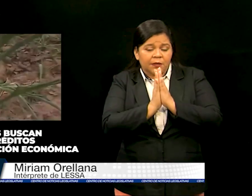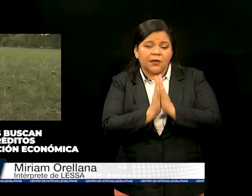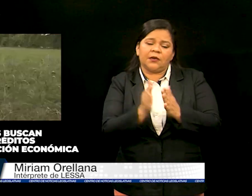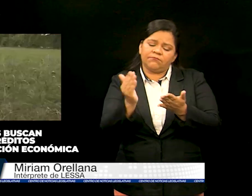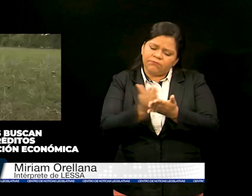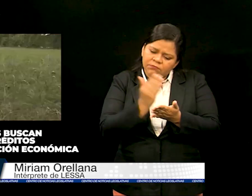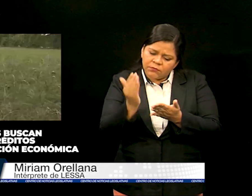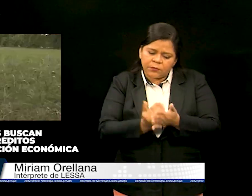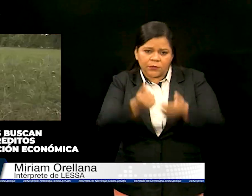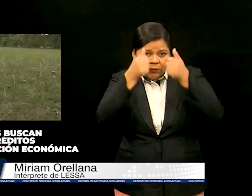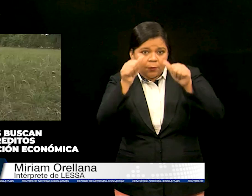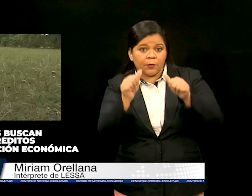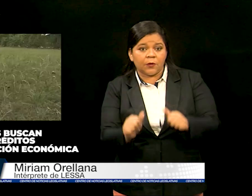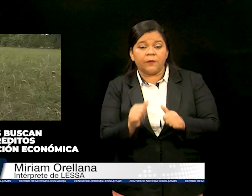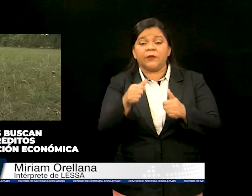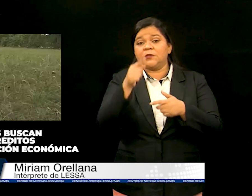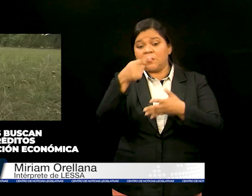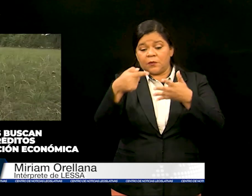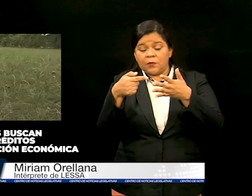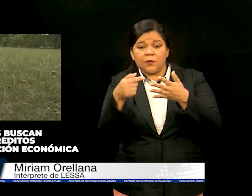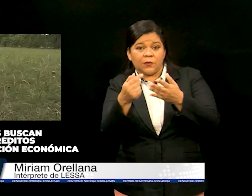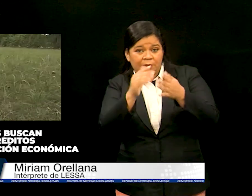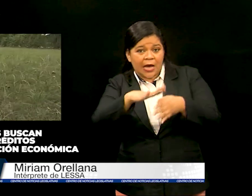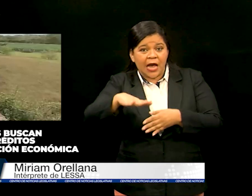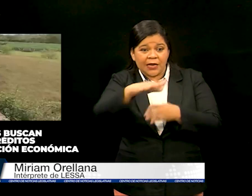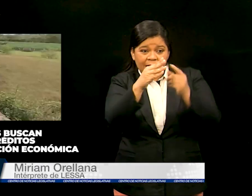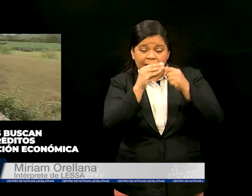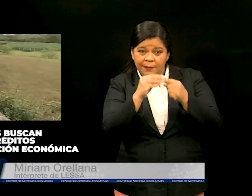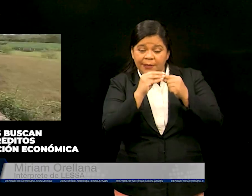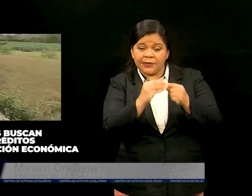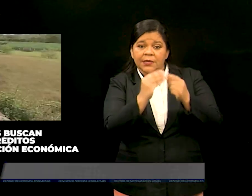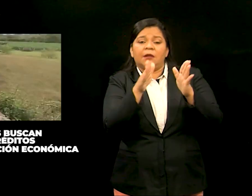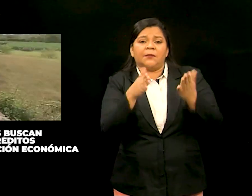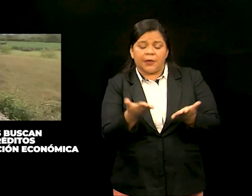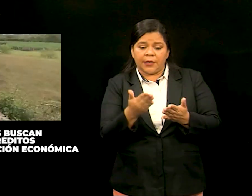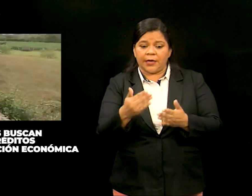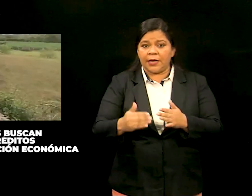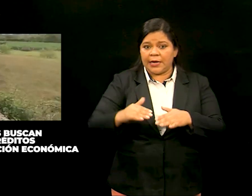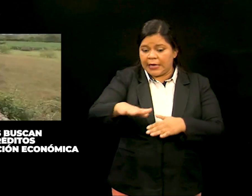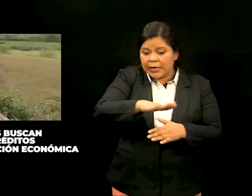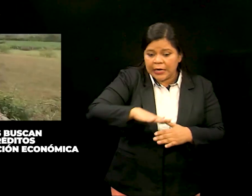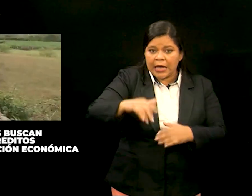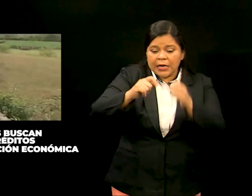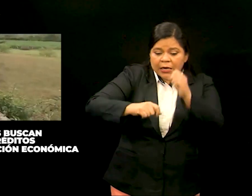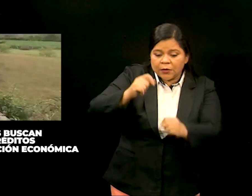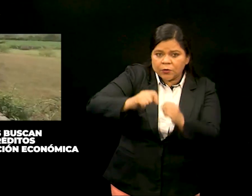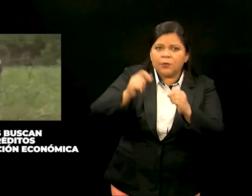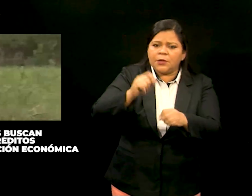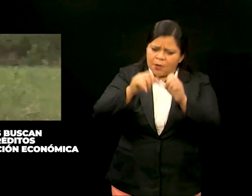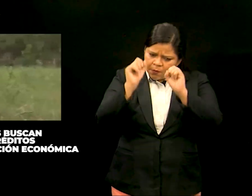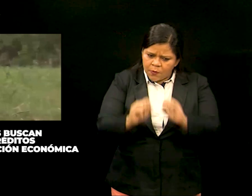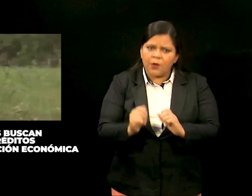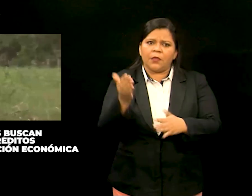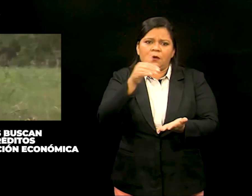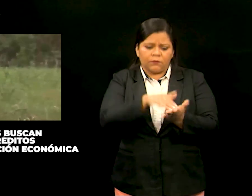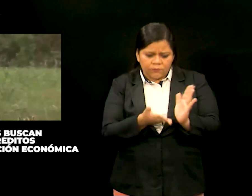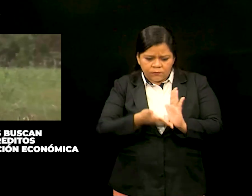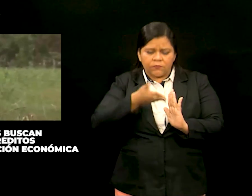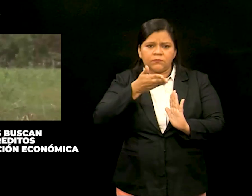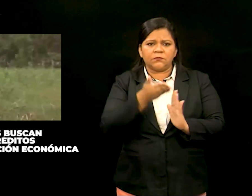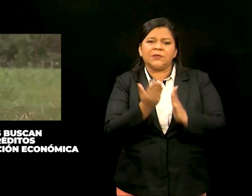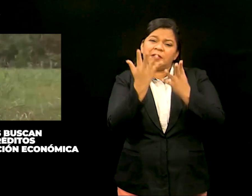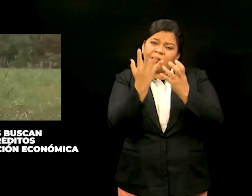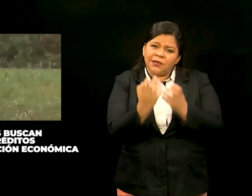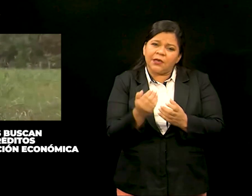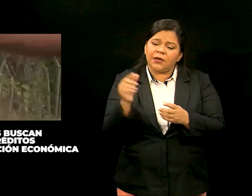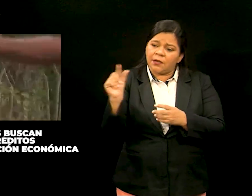estudio y aprobación de una línea especial de financiamiento para la reactivación del sector. Sobre esa base, proponen la apertura de una